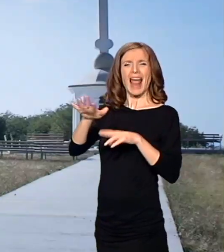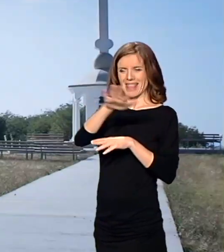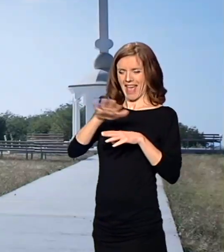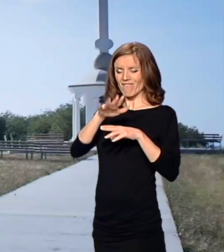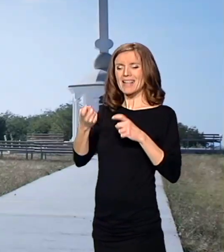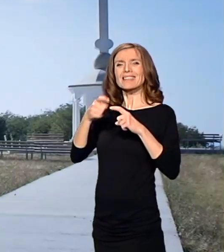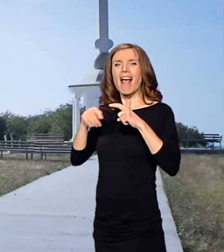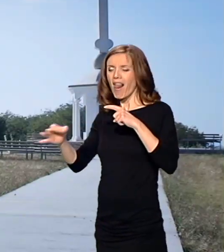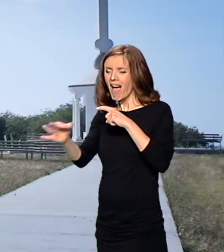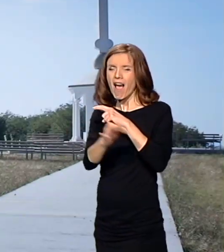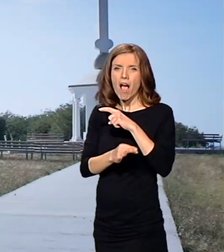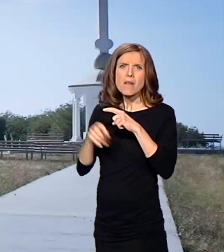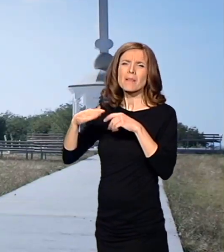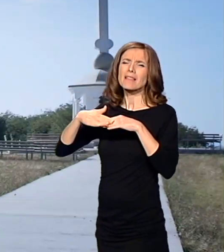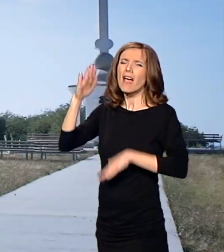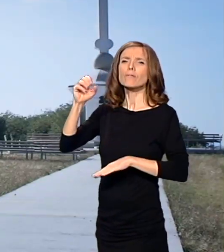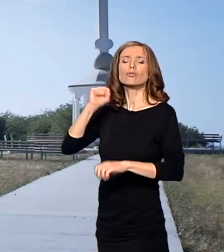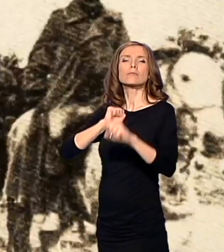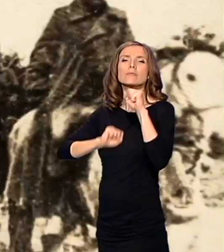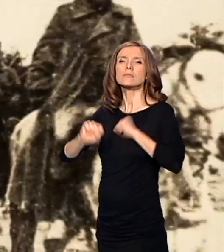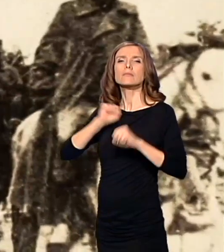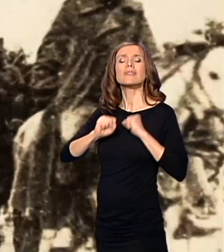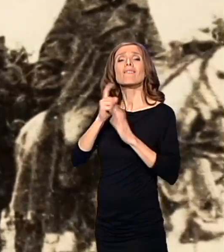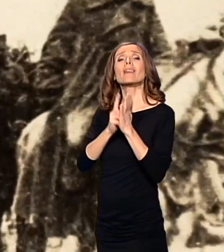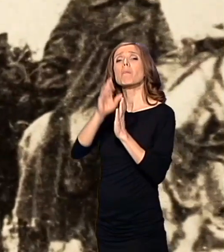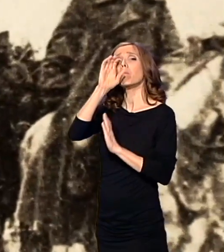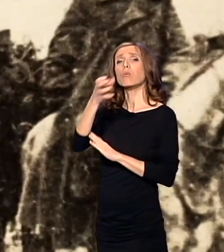najviše postradaju u bugarskoj okupaciji.